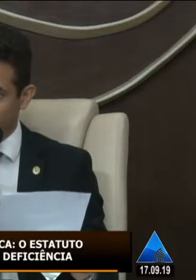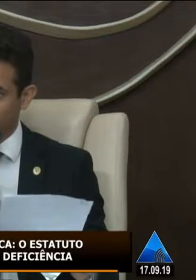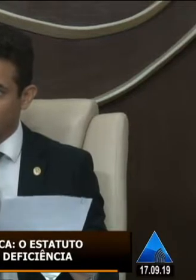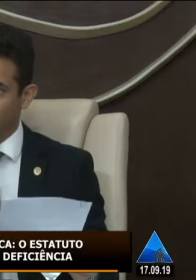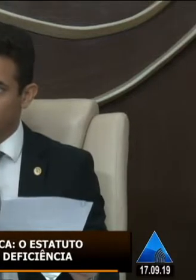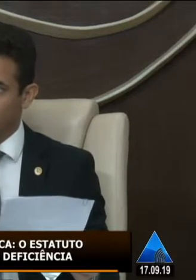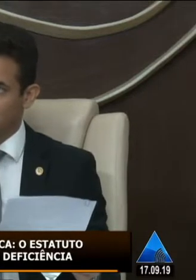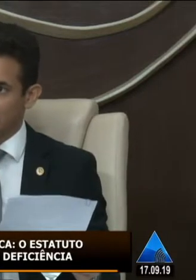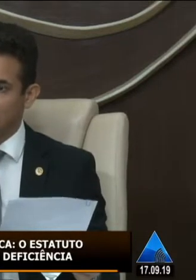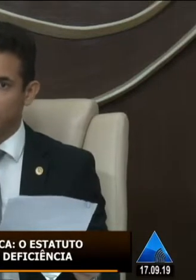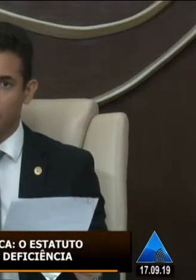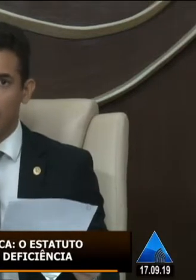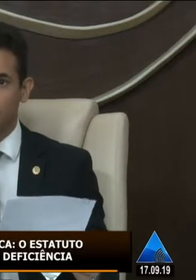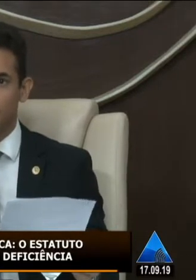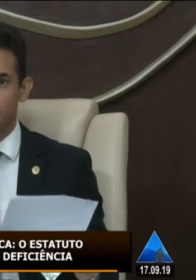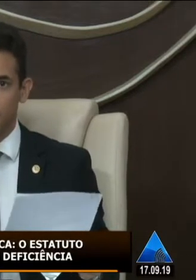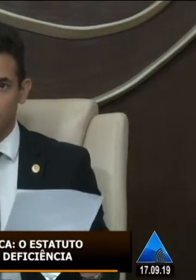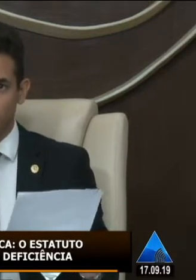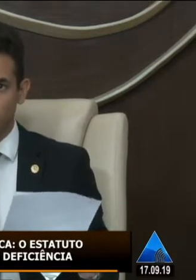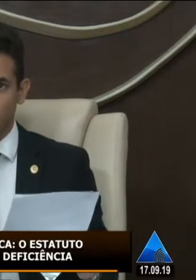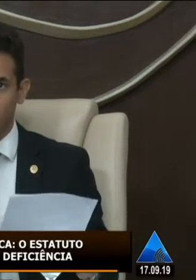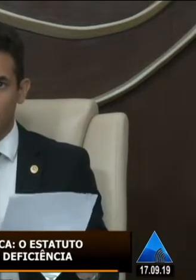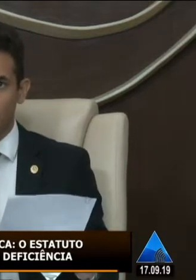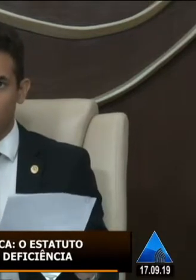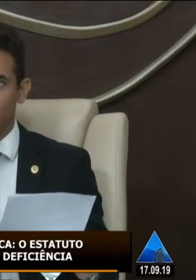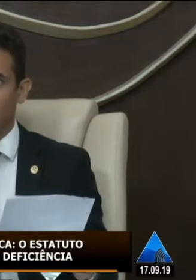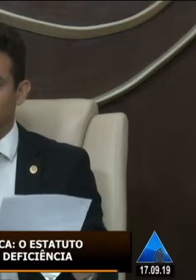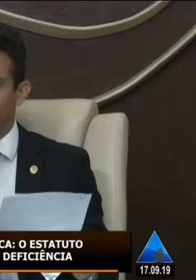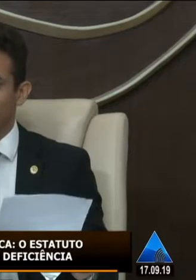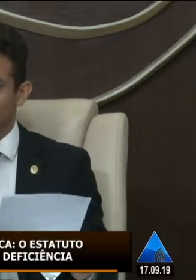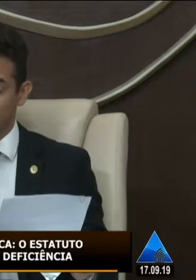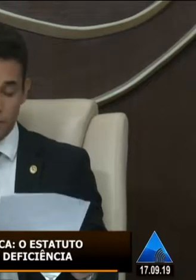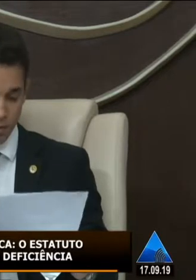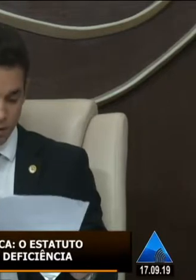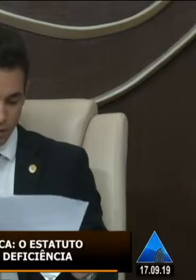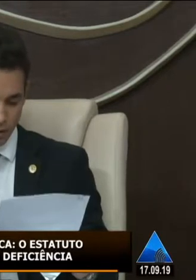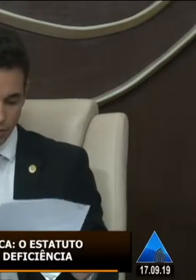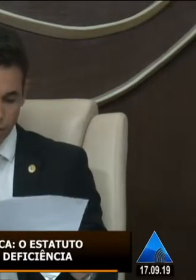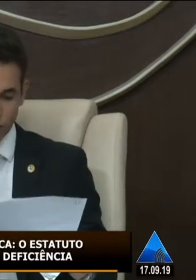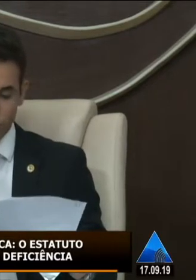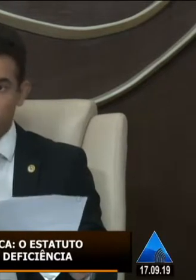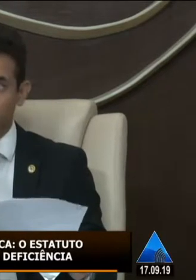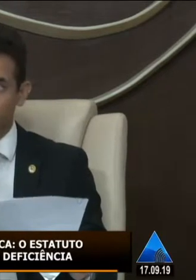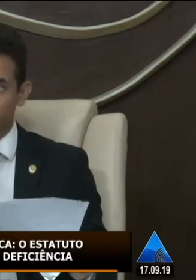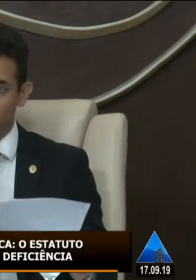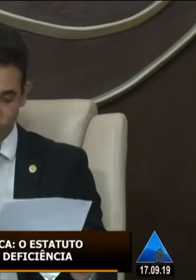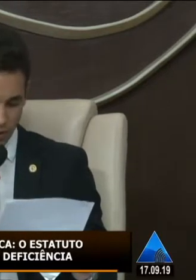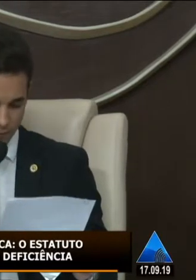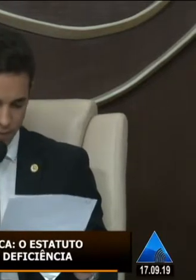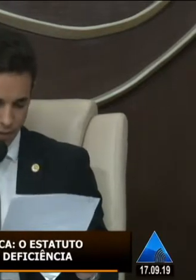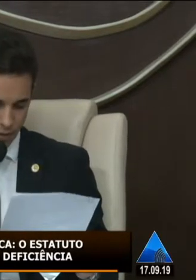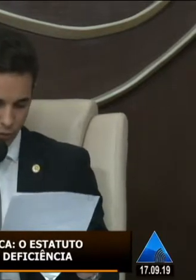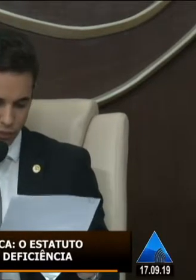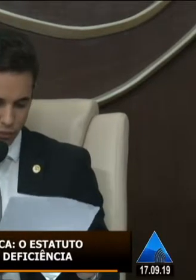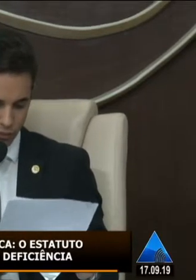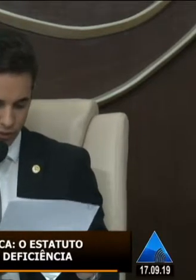geralmente se dá uma oportunidade para três para quatro eu quero dar o acondado maior possível porém nós temos aqui um tempo a cumprir